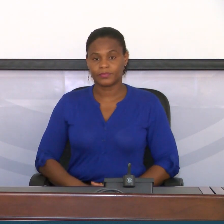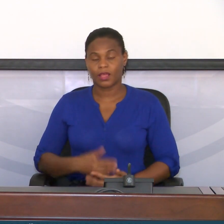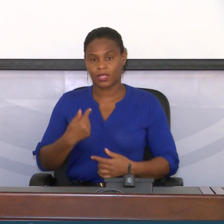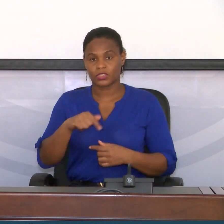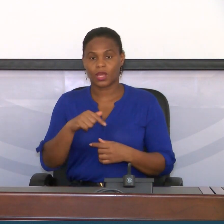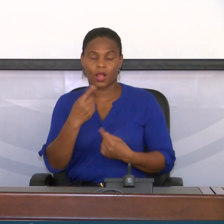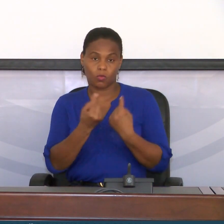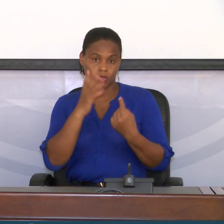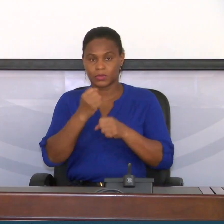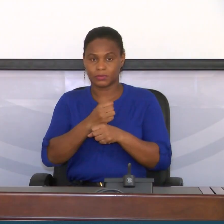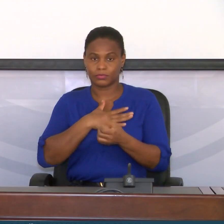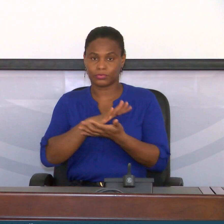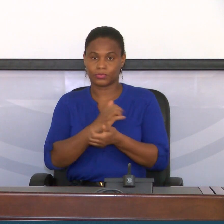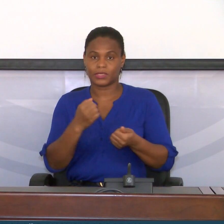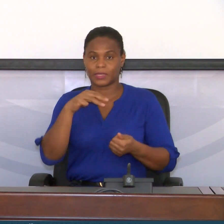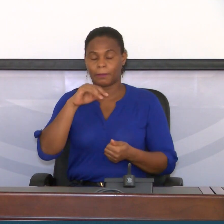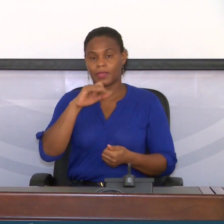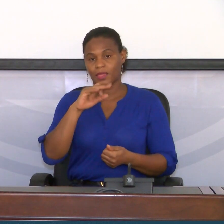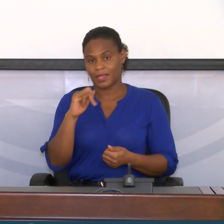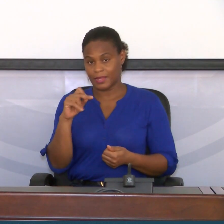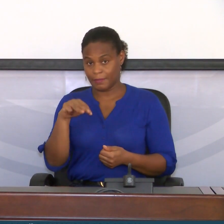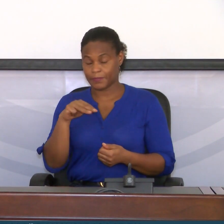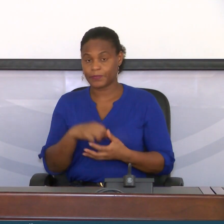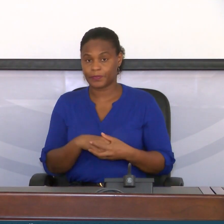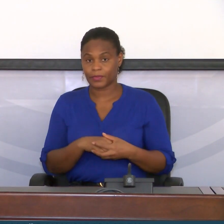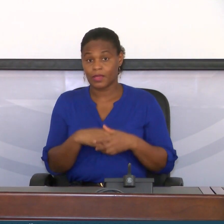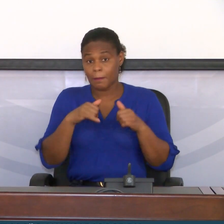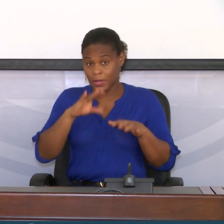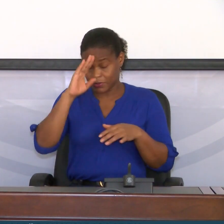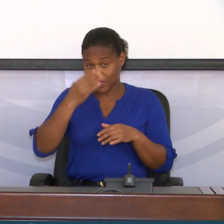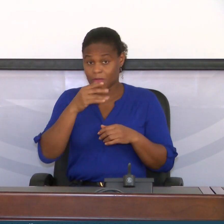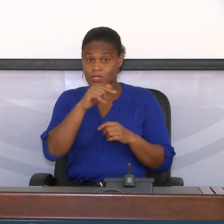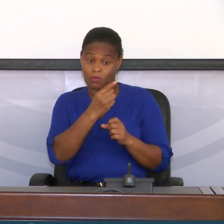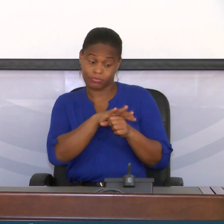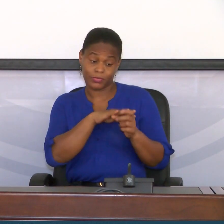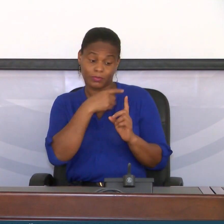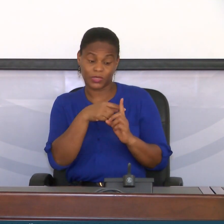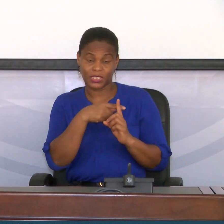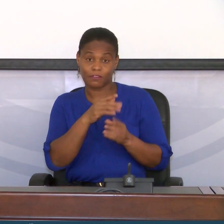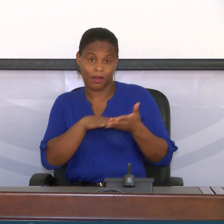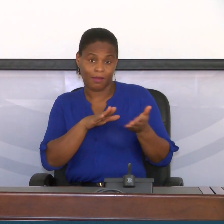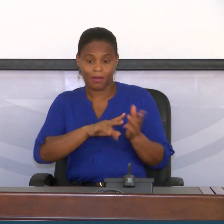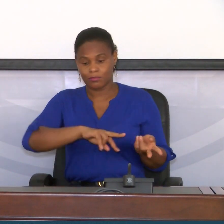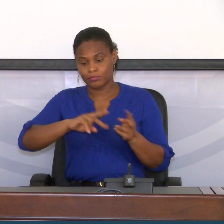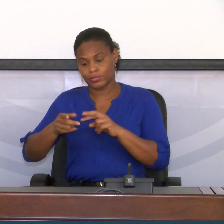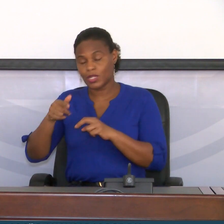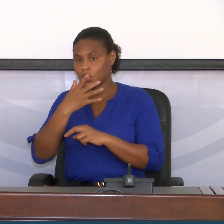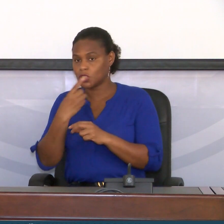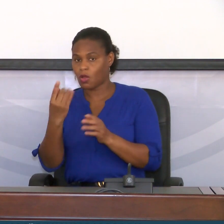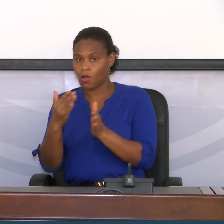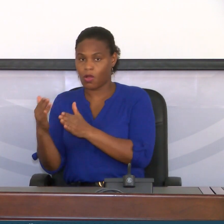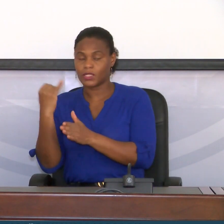Estão num dos hotéis aí na Cidade Velha. Mas, como sabe, são casos positivos e são imediatamente, vão para o isolamento